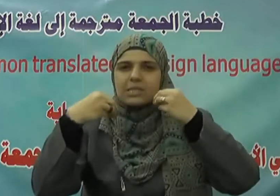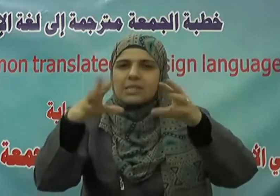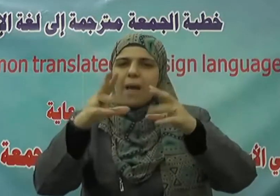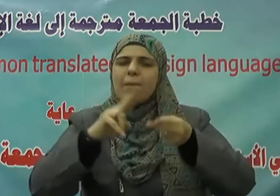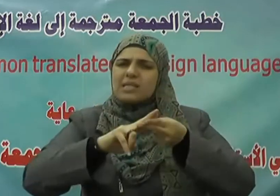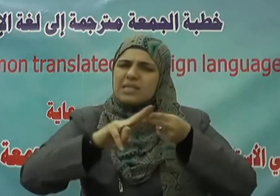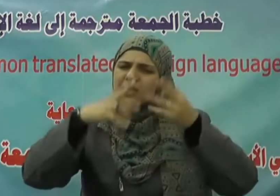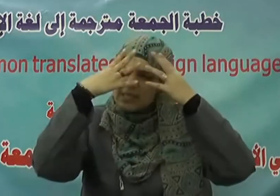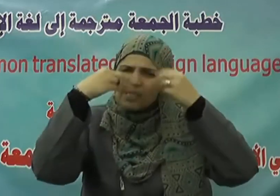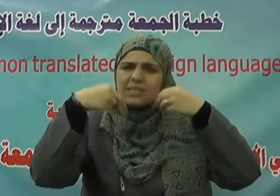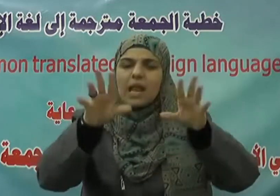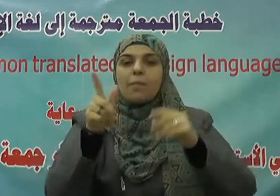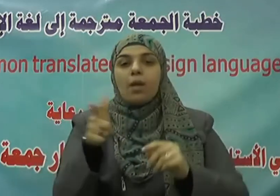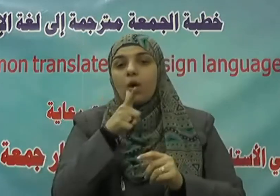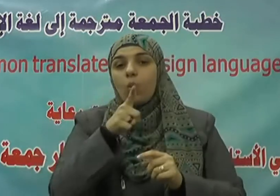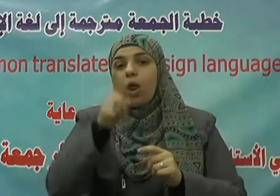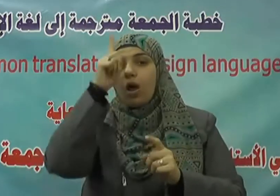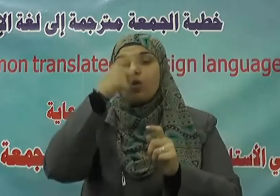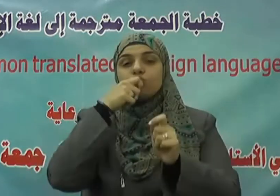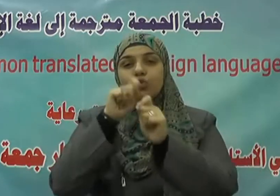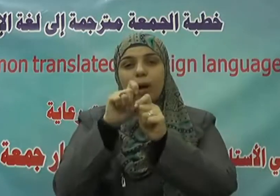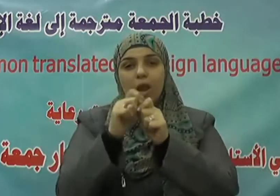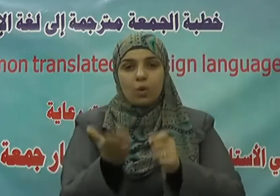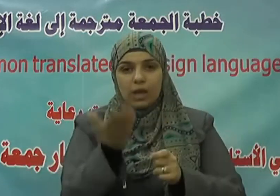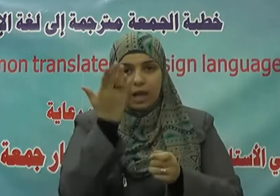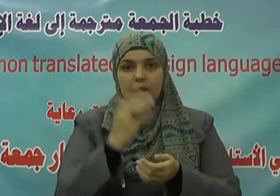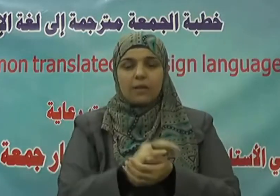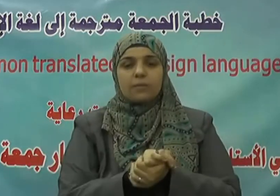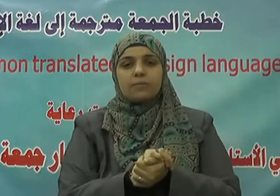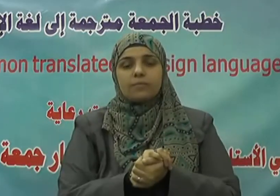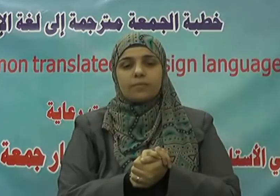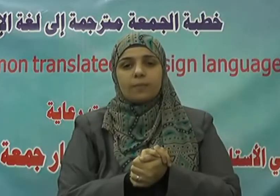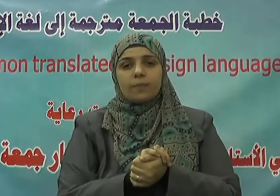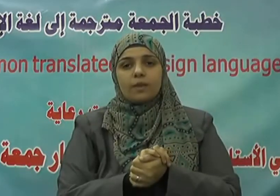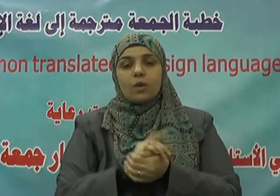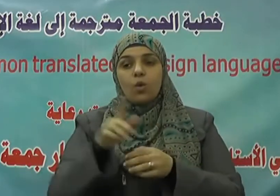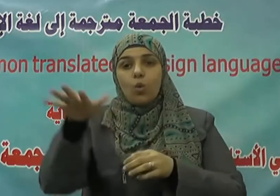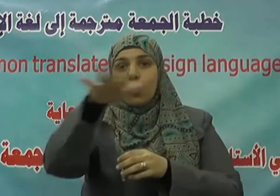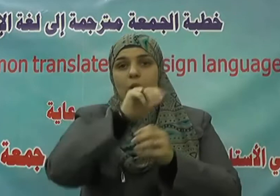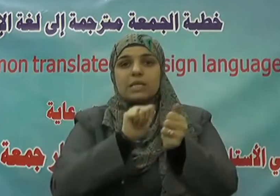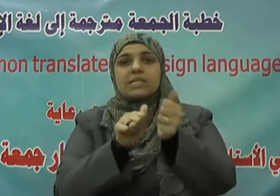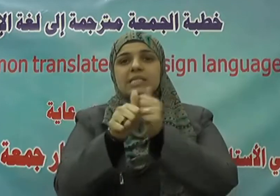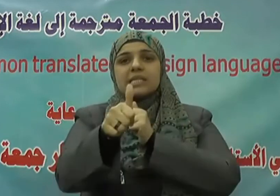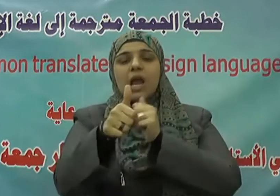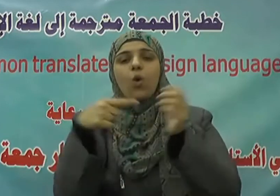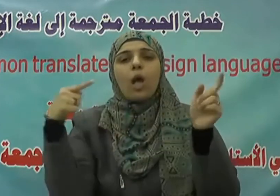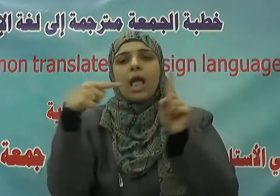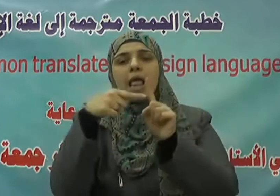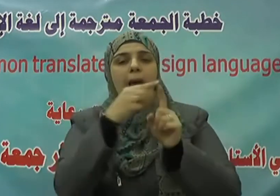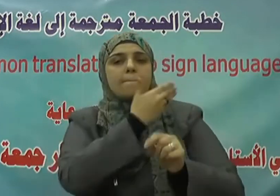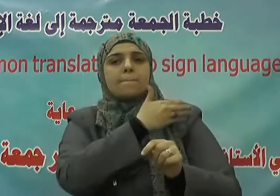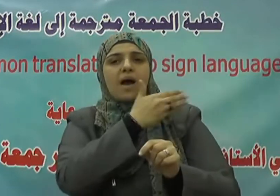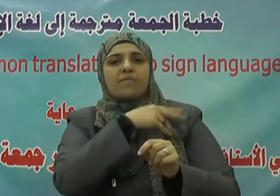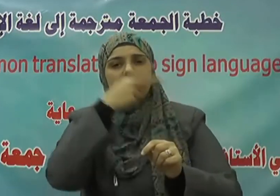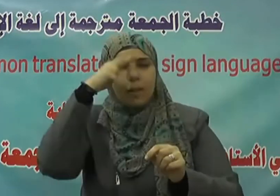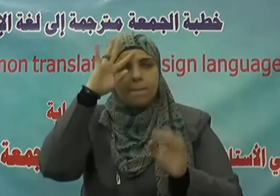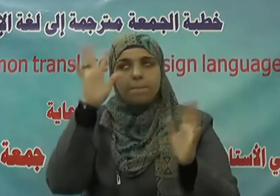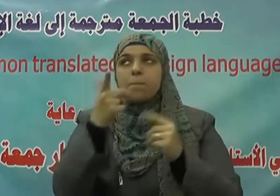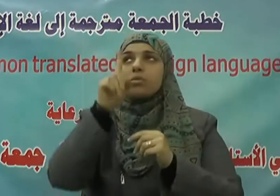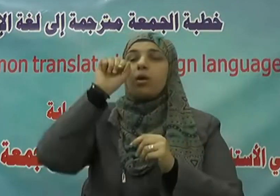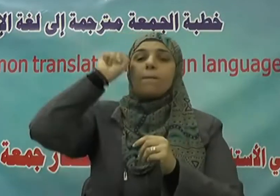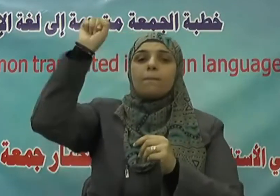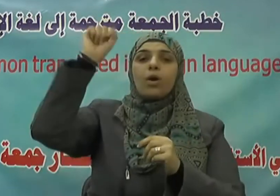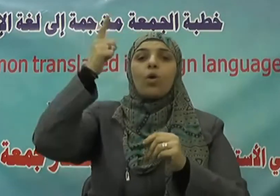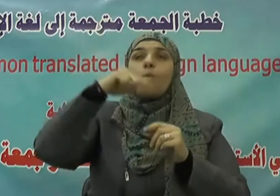حيث يقول الحق سبحانه وسارعوا إلى مغفرة من ربكم وجنة